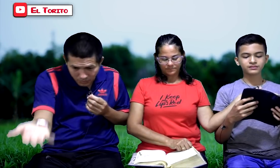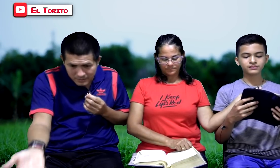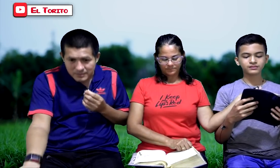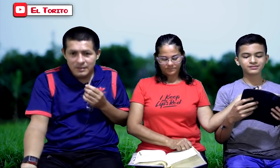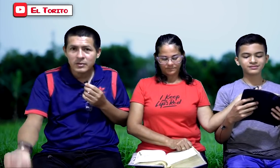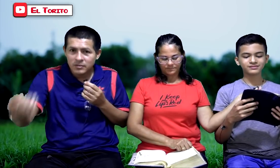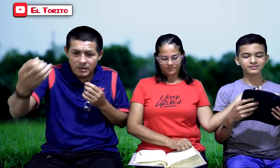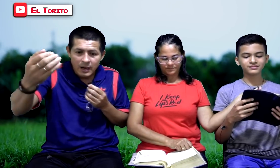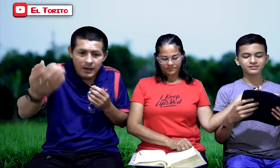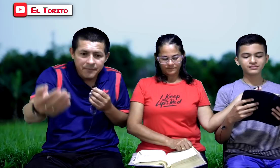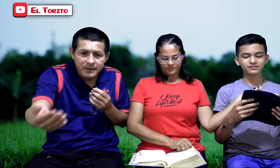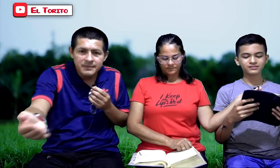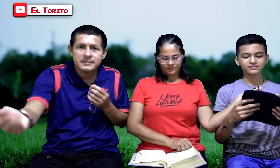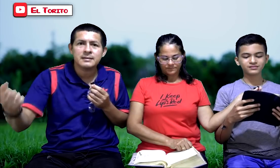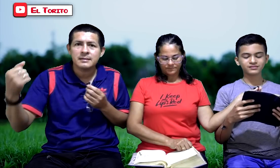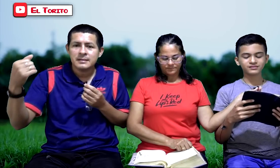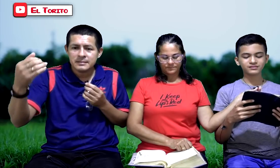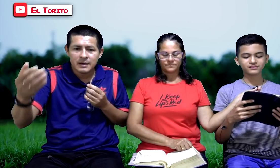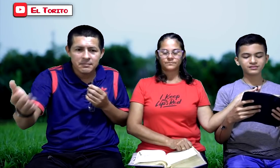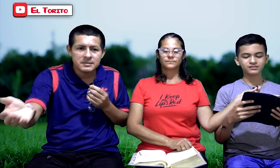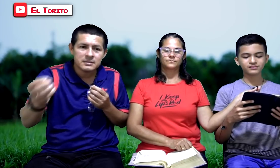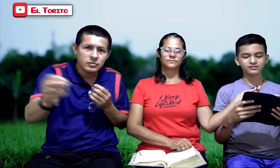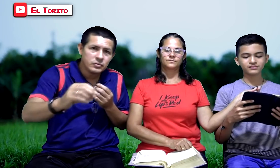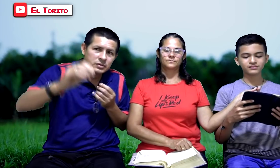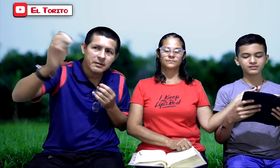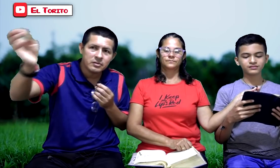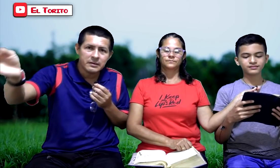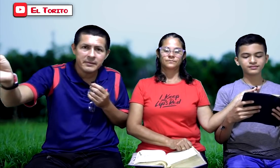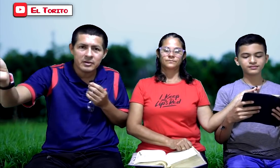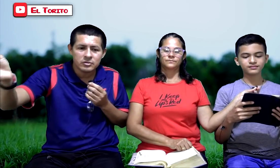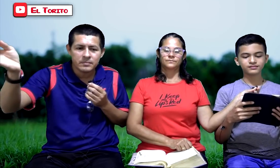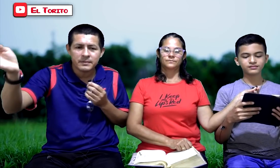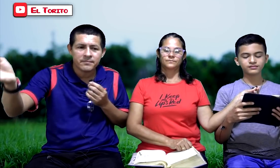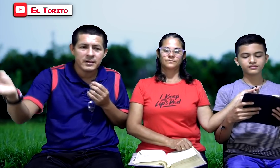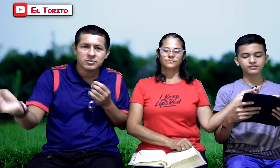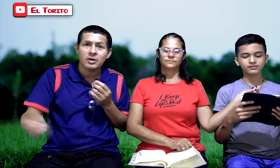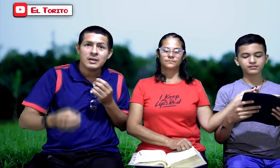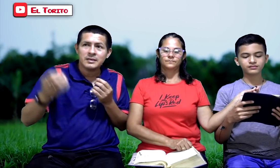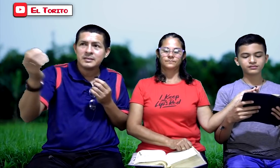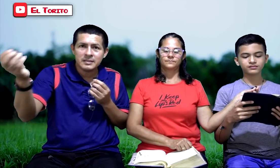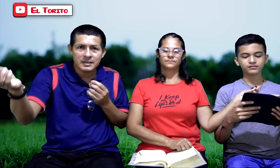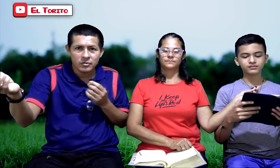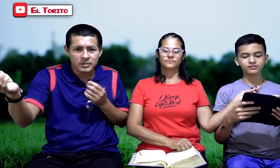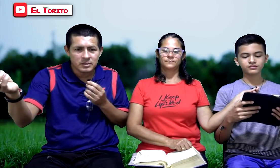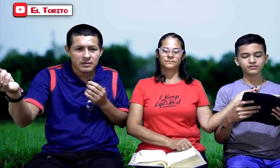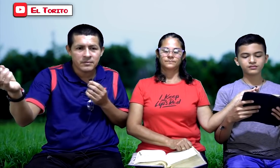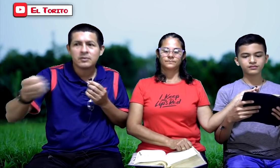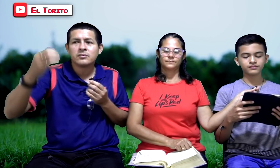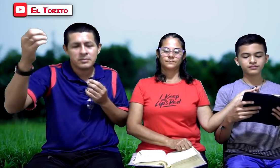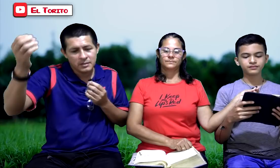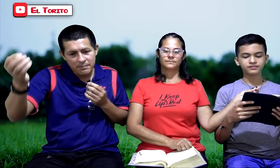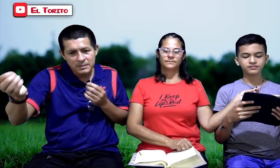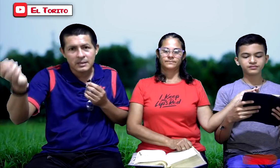pónganse de acuerdo, háblense, llámense, si uno sabe dónde vive el otro, perfecto, y si tiene el número telefónico, llámense,